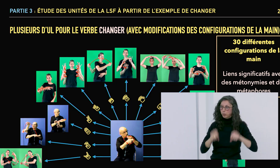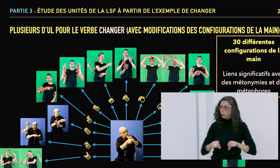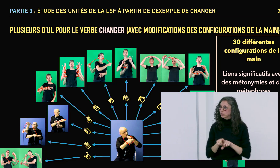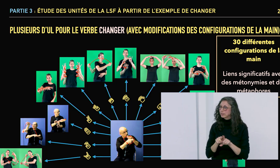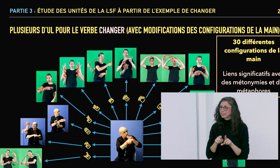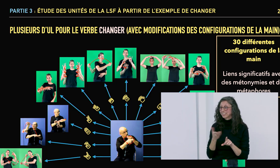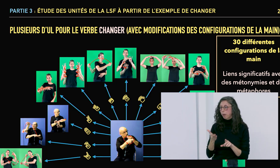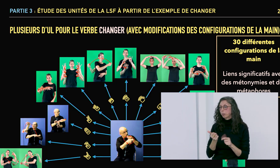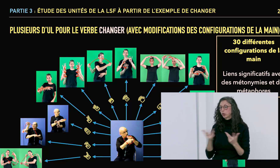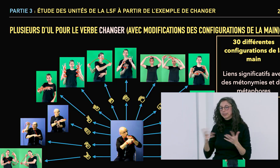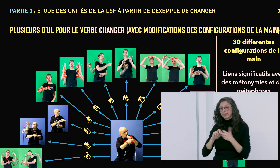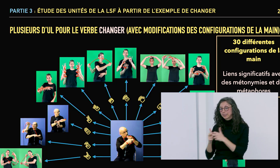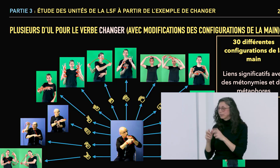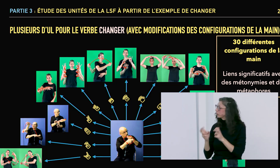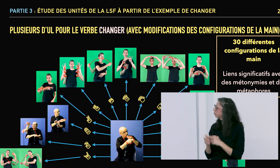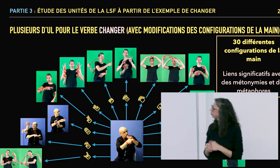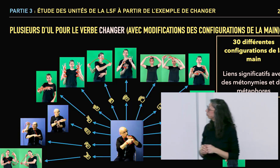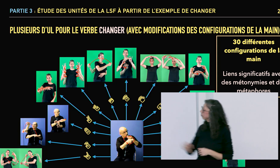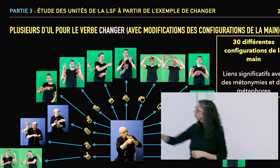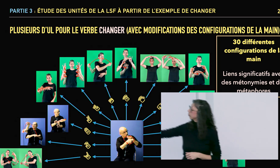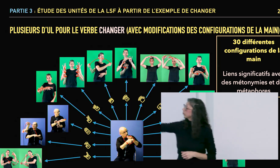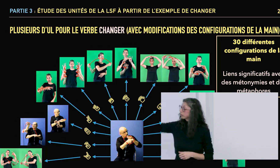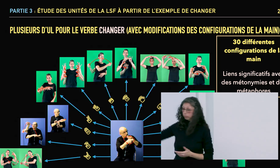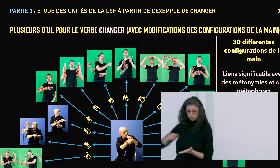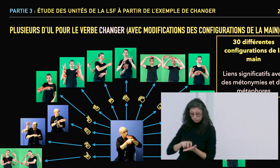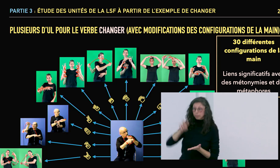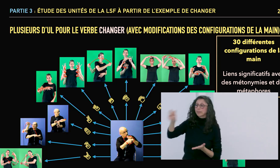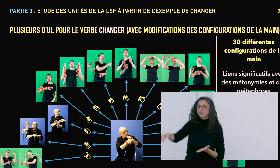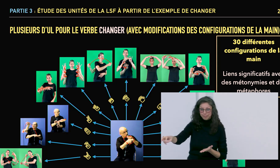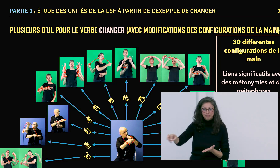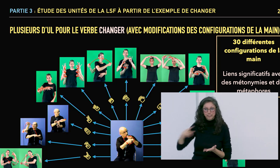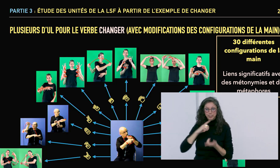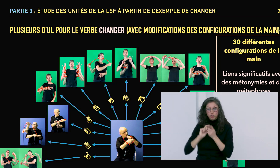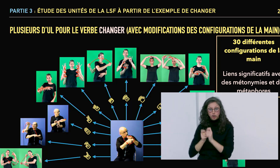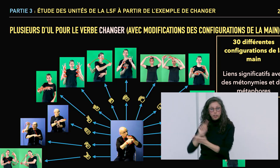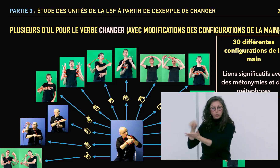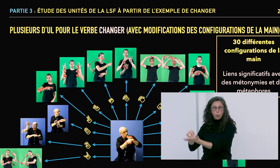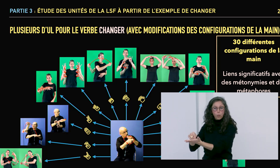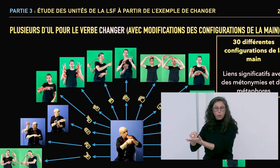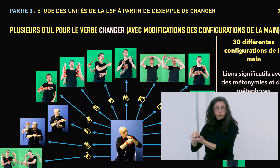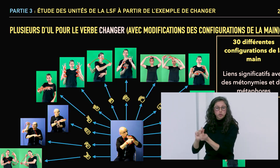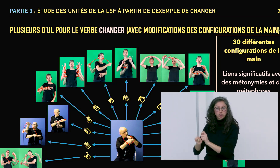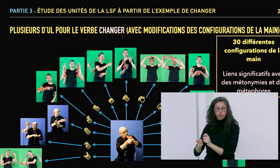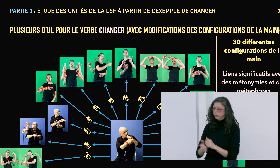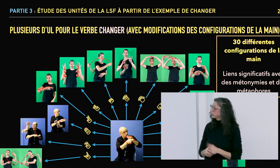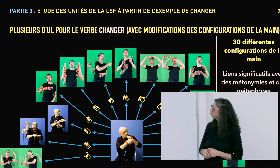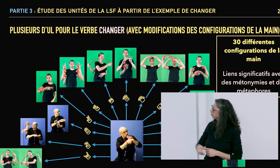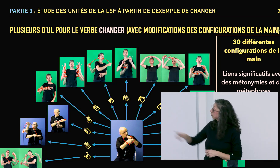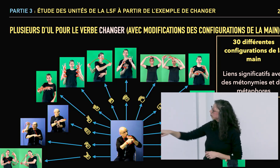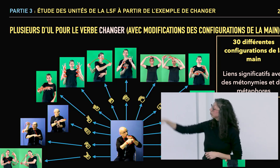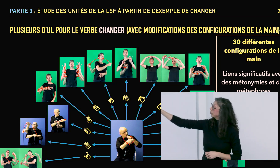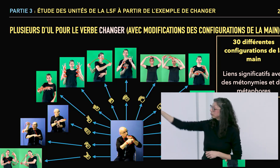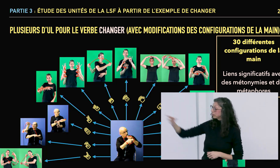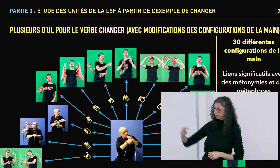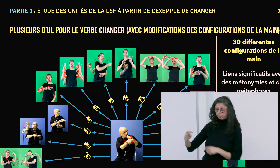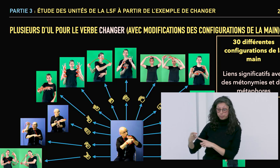On prend une fenêtre qu'on remplace donc on l'enlève, on la remet et on est donc dans une forme polytaxique. On a aussi un changement de lieu quand